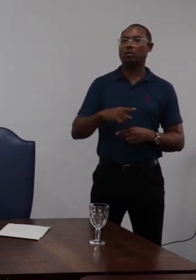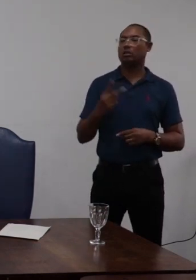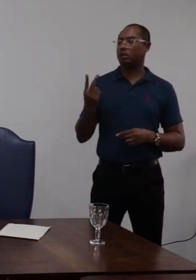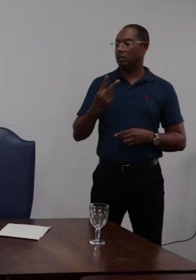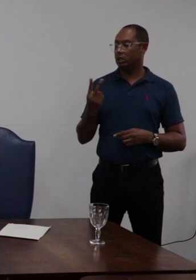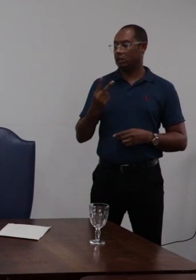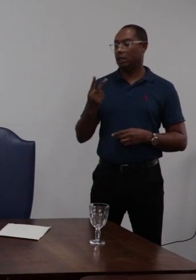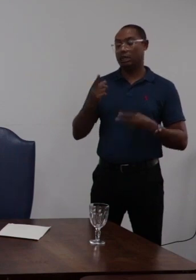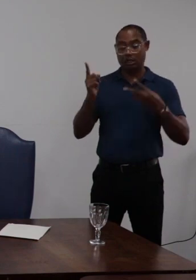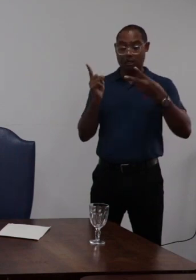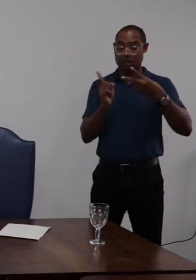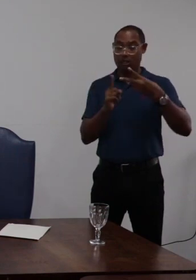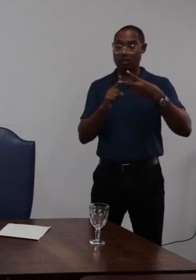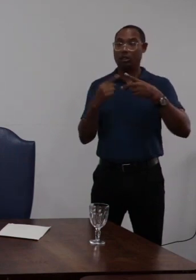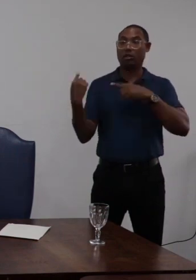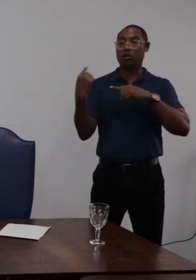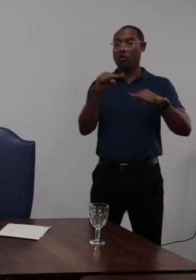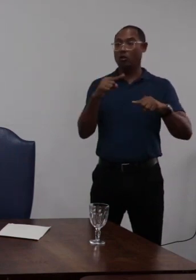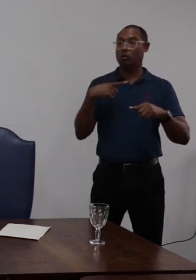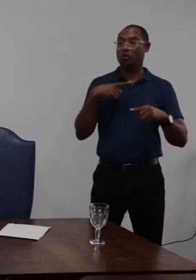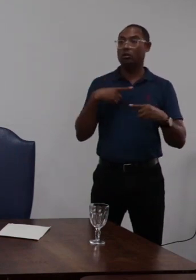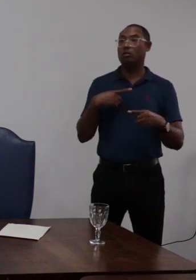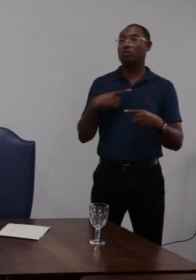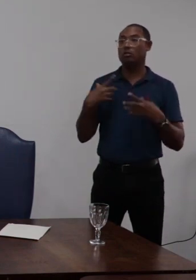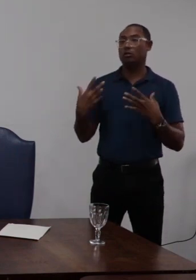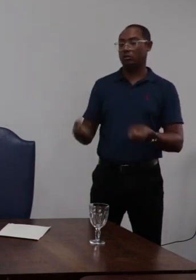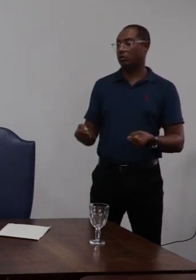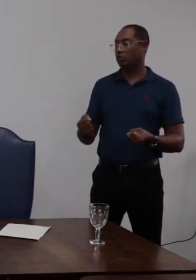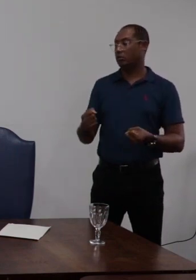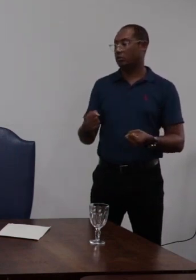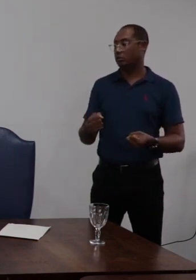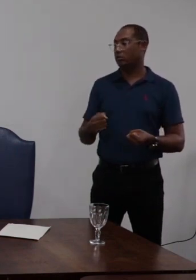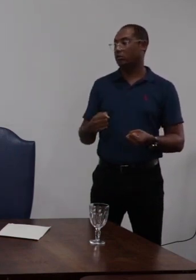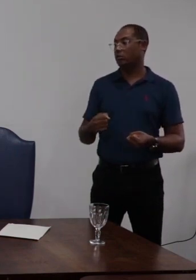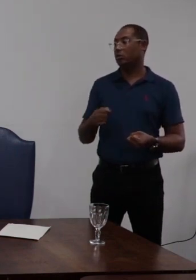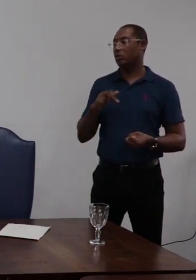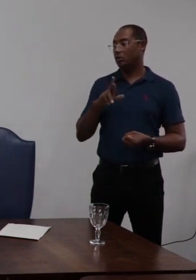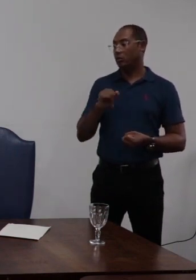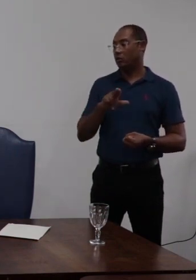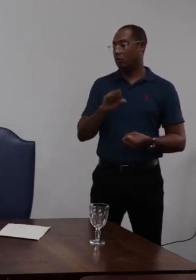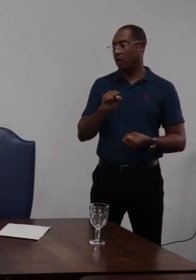seria aqueles que foram contrários a isso acolheria portanto o recurso